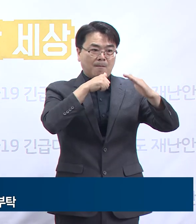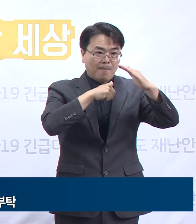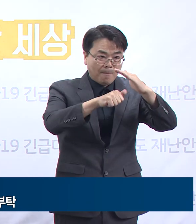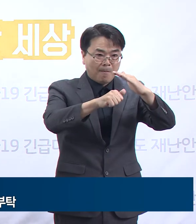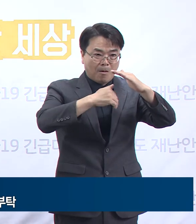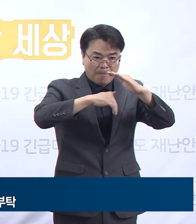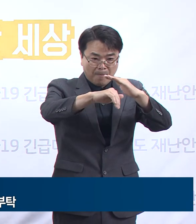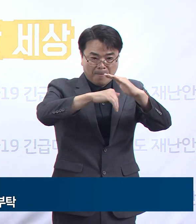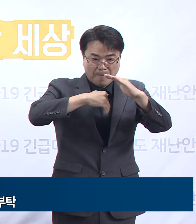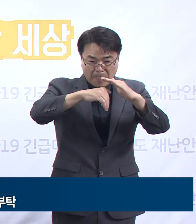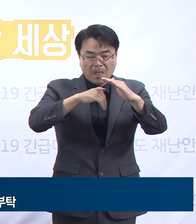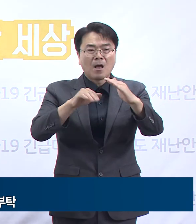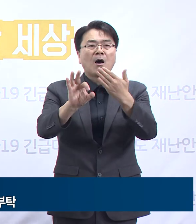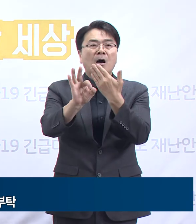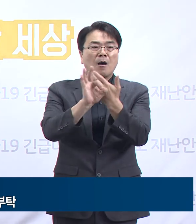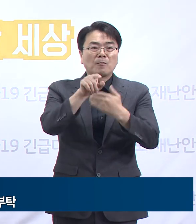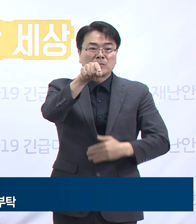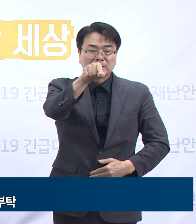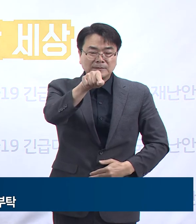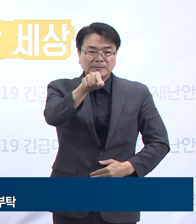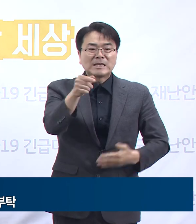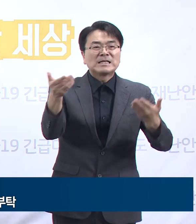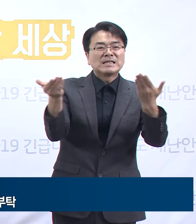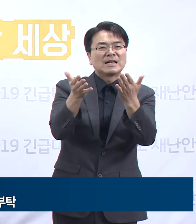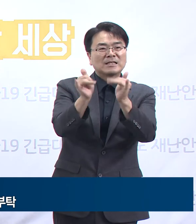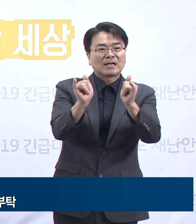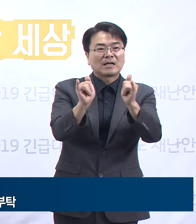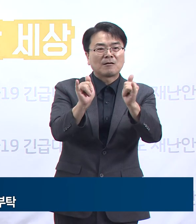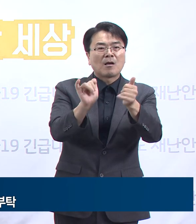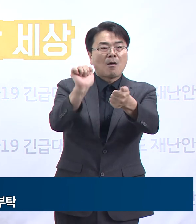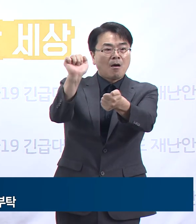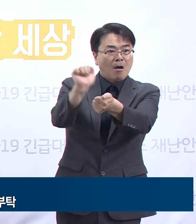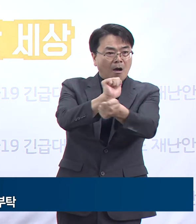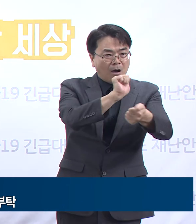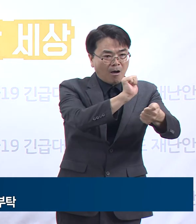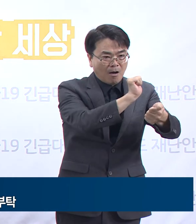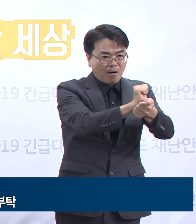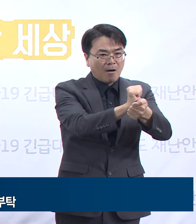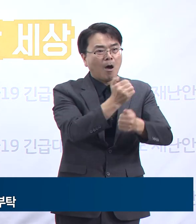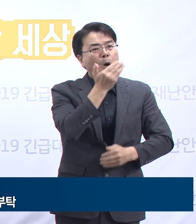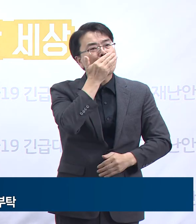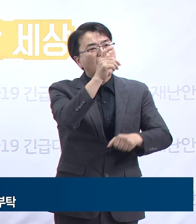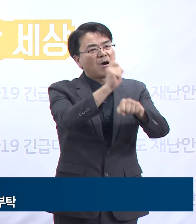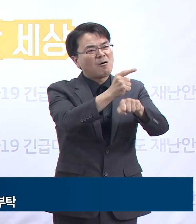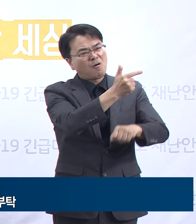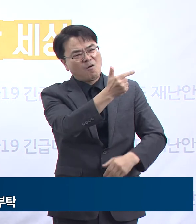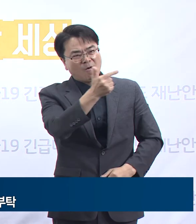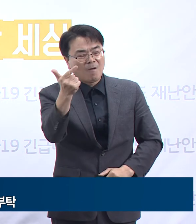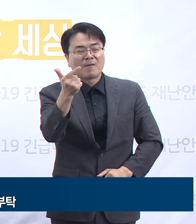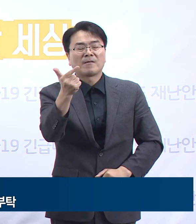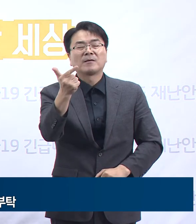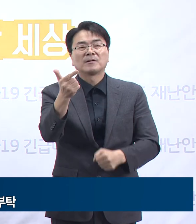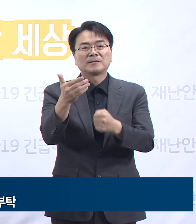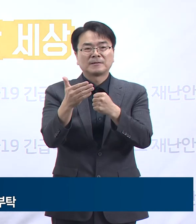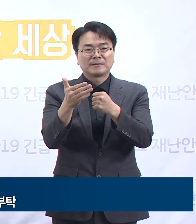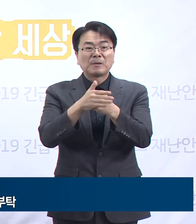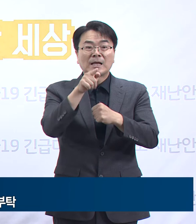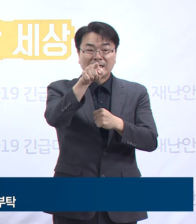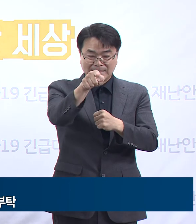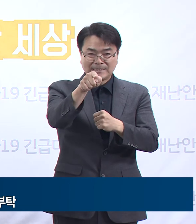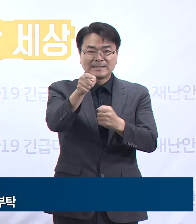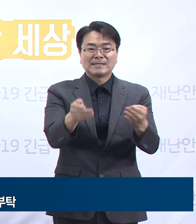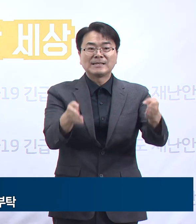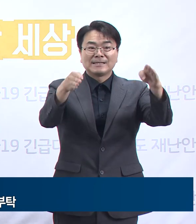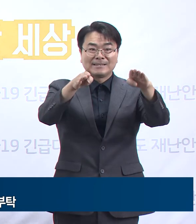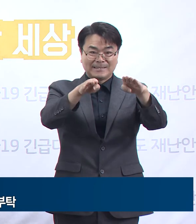입소하고 있는 시설의 경우 종사자를 통해 감염이 유입되고 전파되는 경우가 많습니다. 해당 시설의